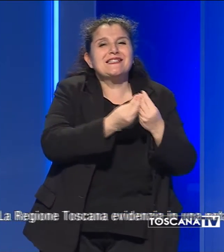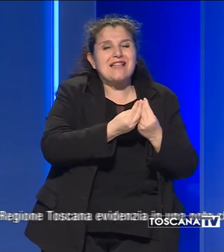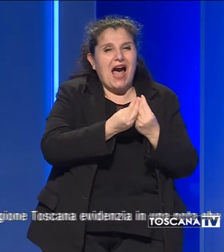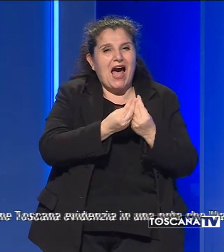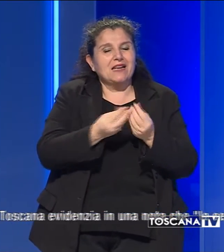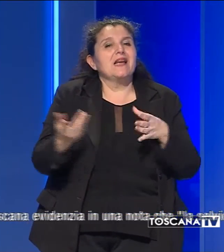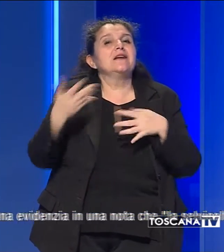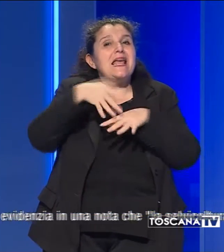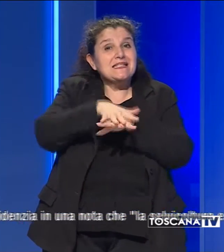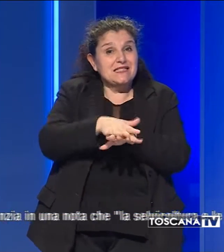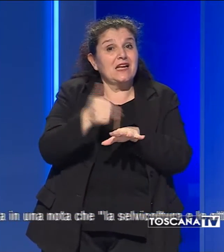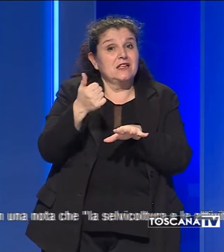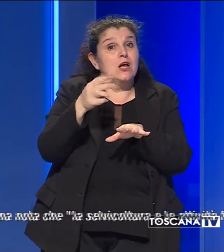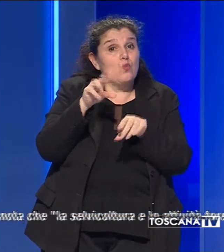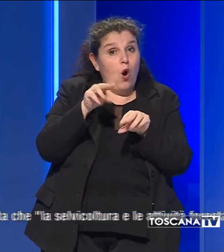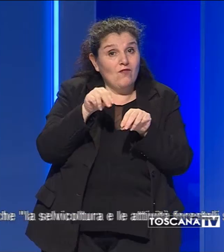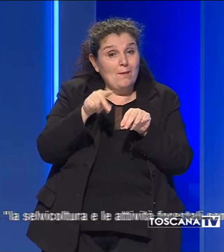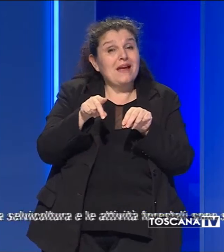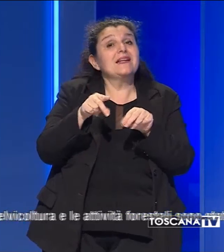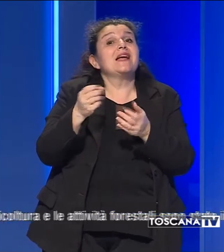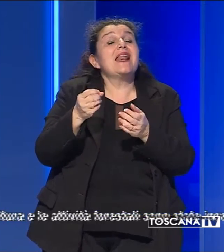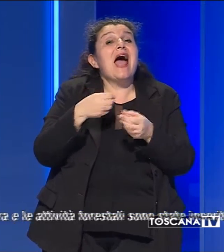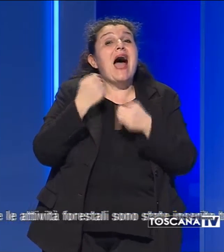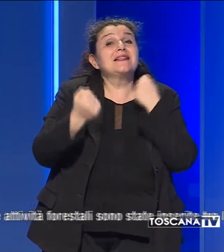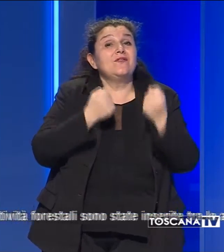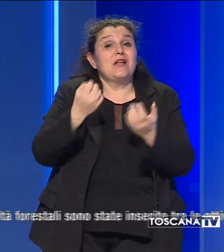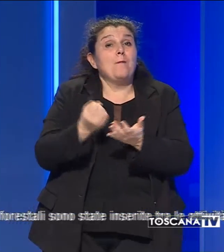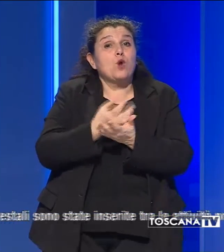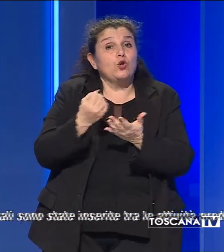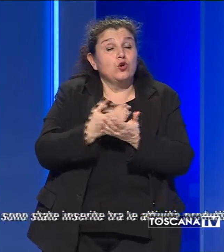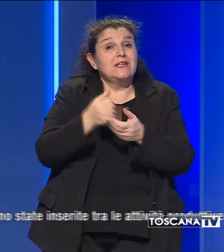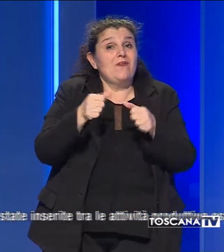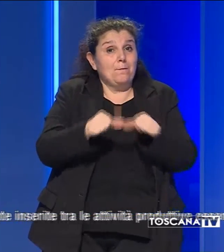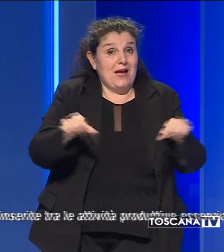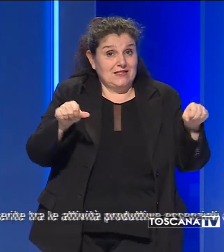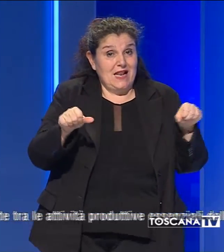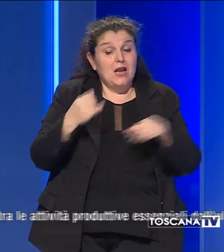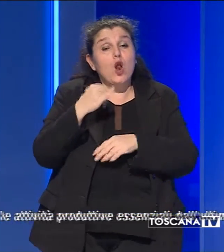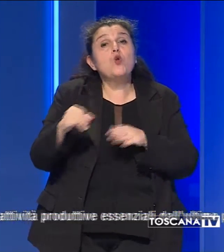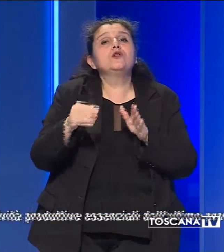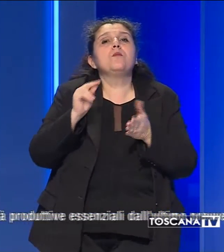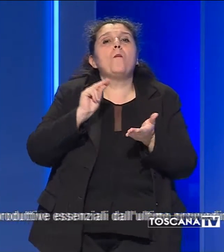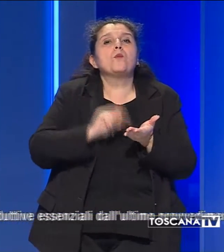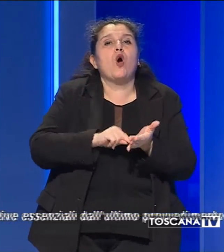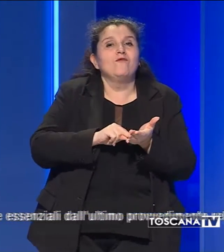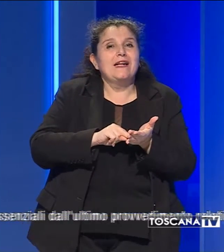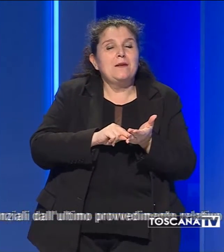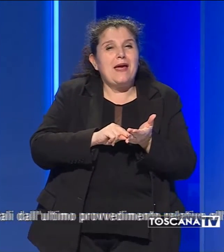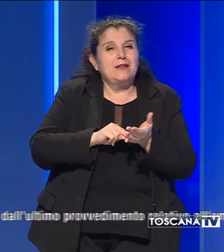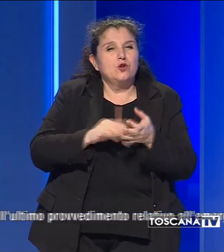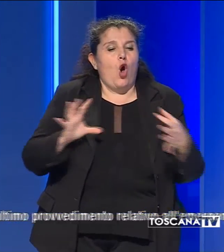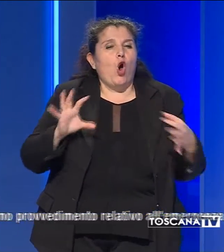inserite tra le attività produttive essenziali dall'ultimo provvedimento relativo all'emergenza